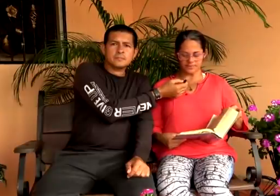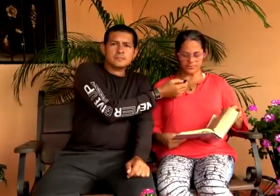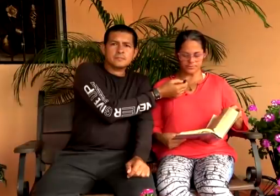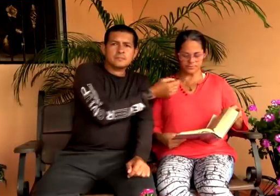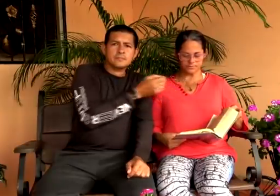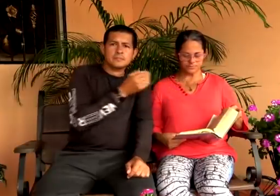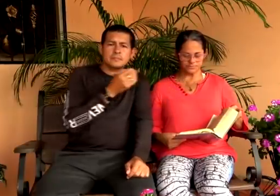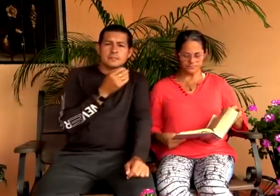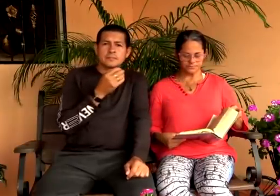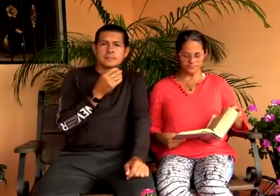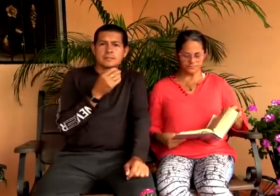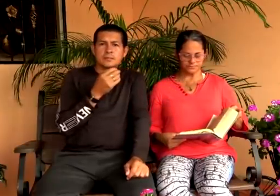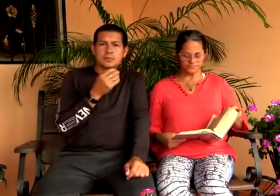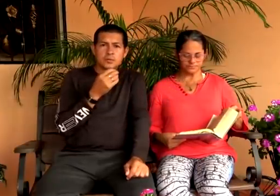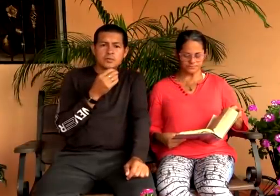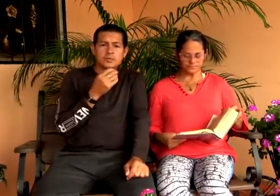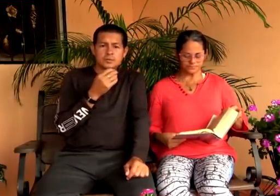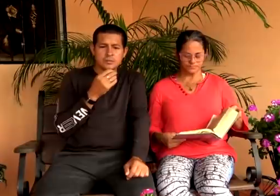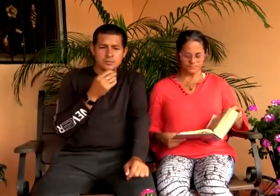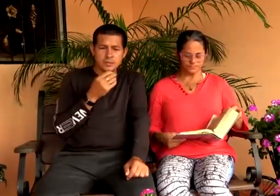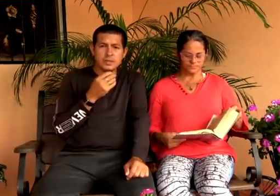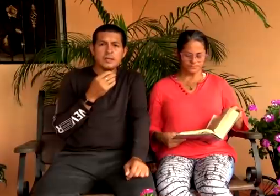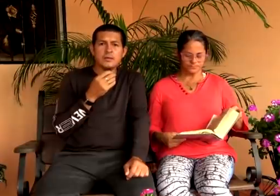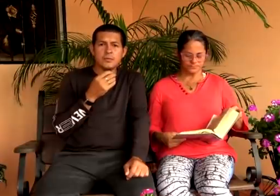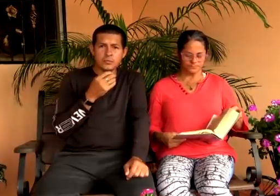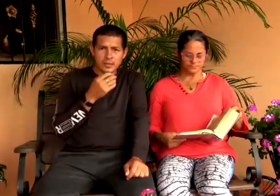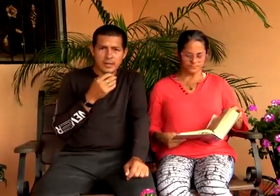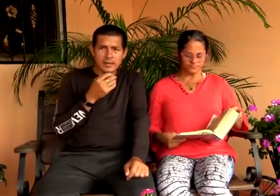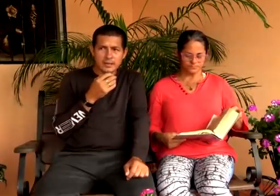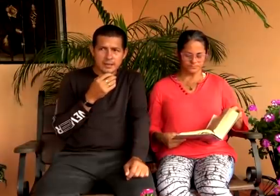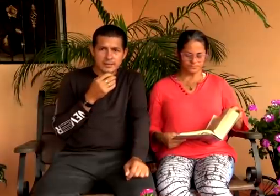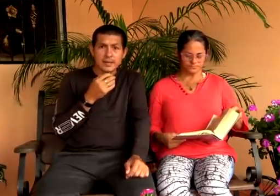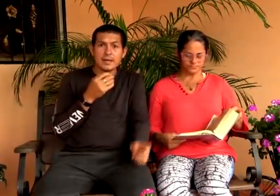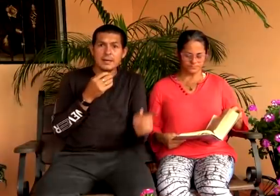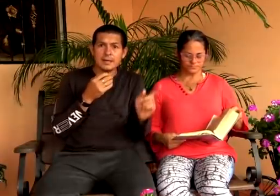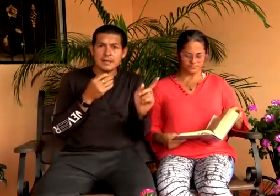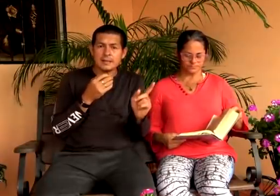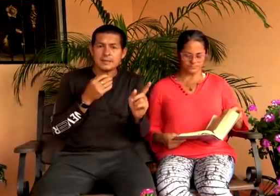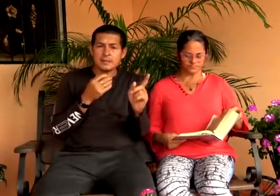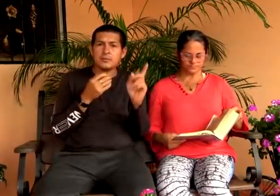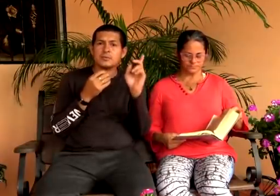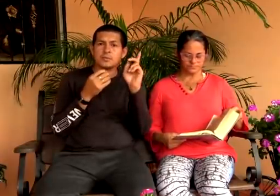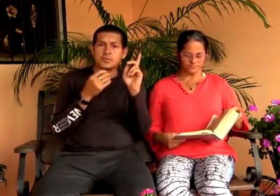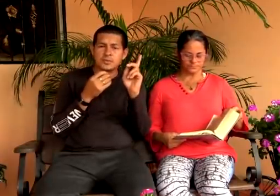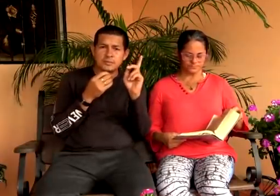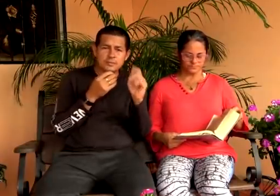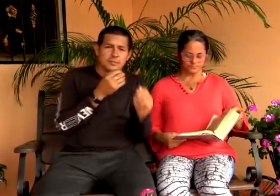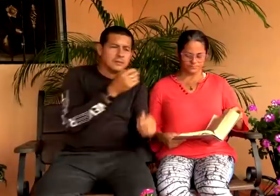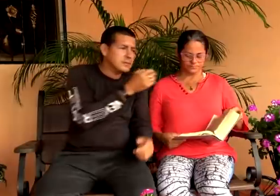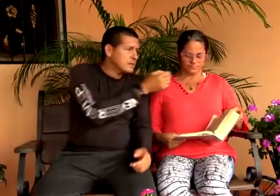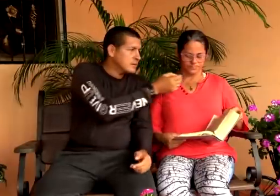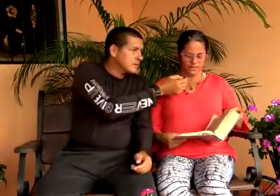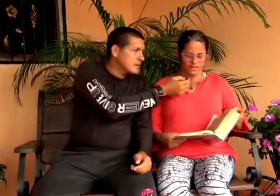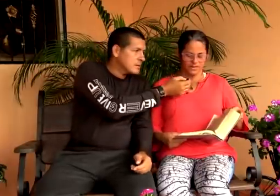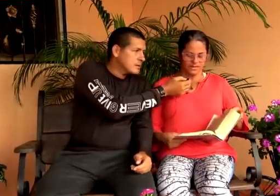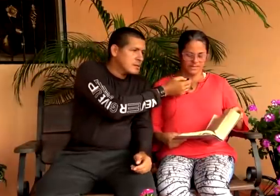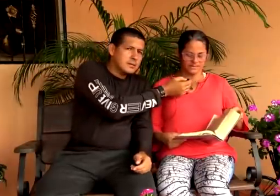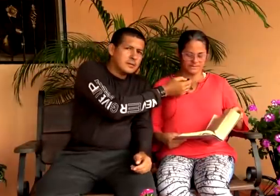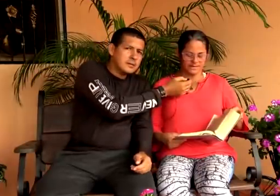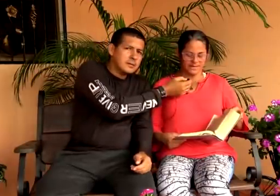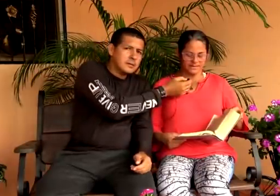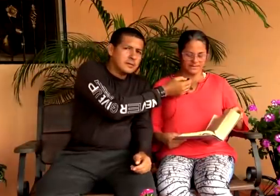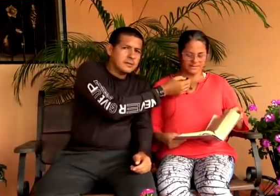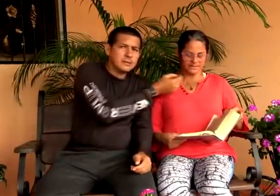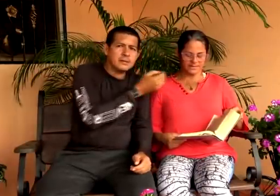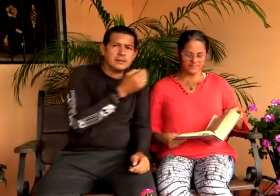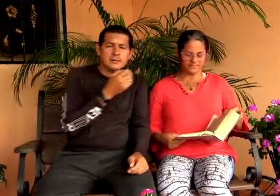casa de Dios. Dios tiene una casa, en la casa de Dios. ¿Qué